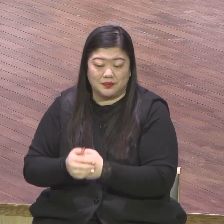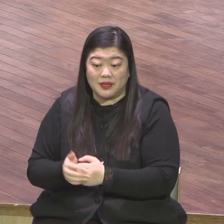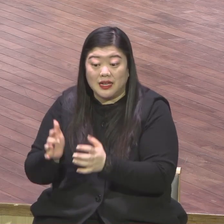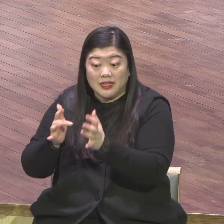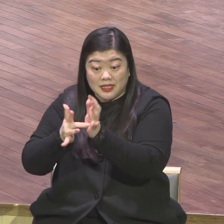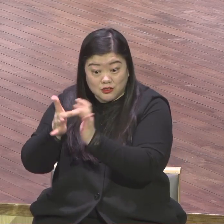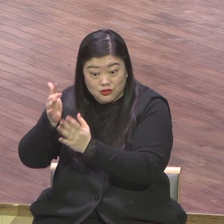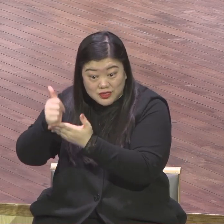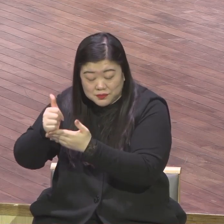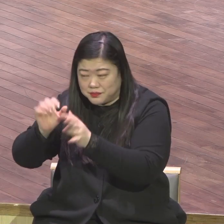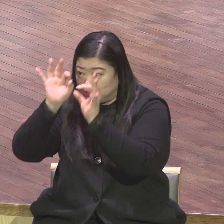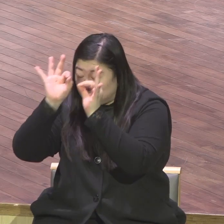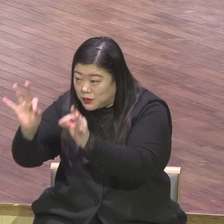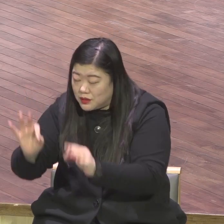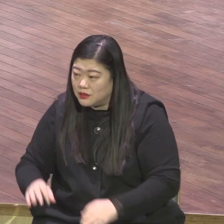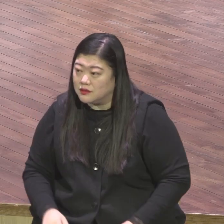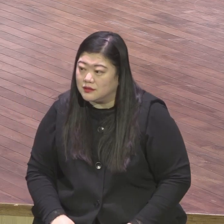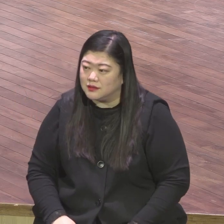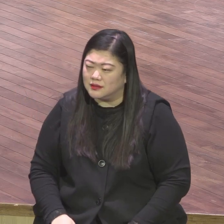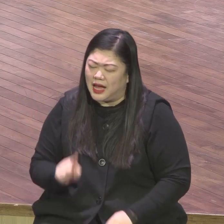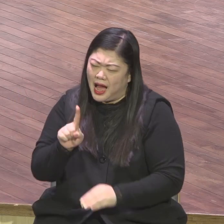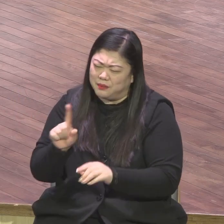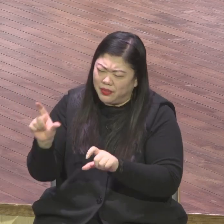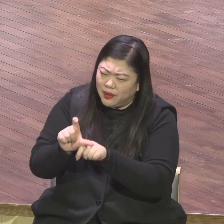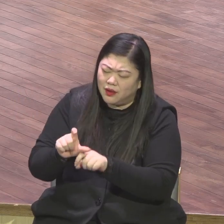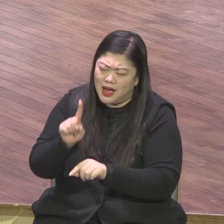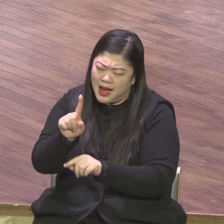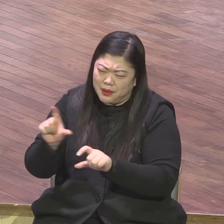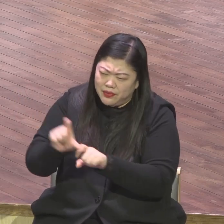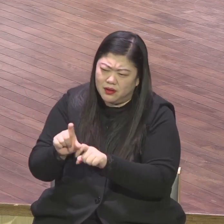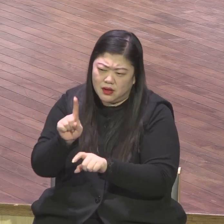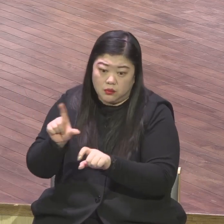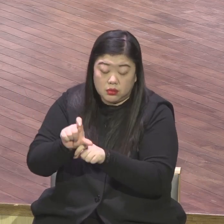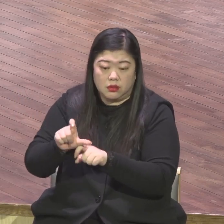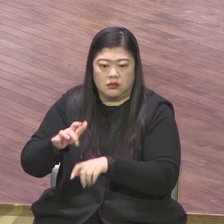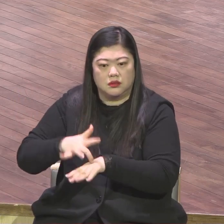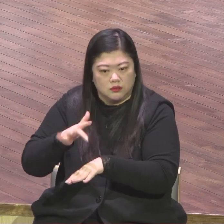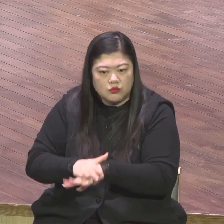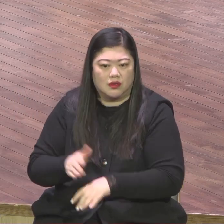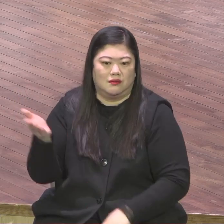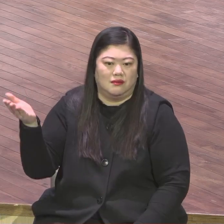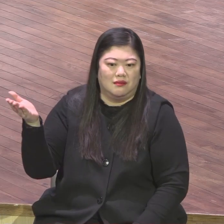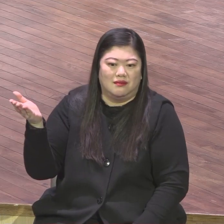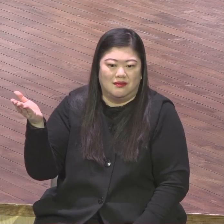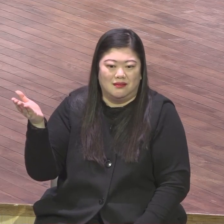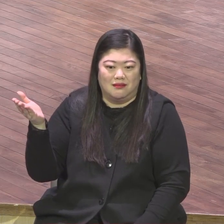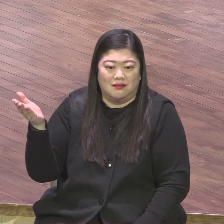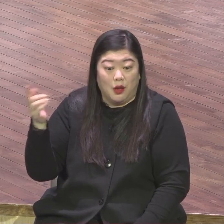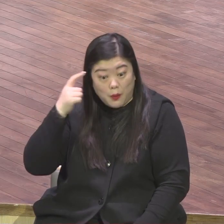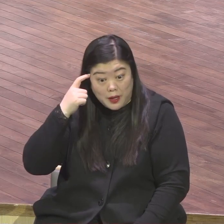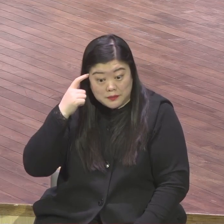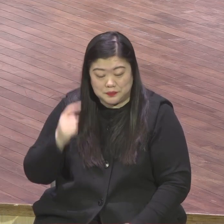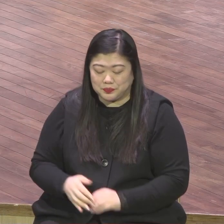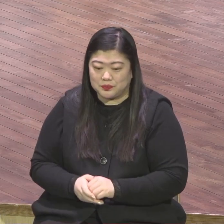이것을 주체가지고 시대를 변화시킨 분이에요 왜냐하면 예수님을 부인하고 배신하고